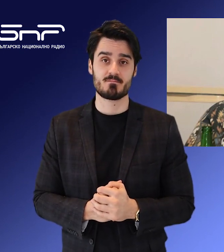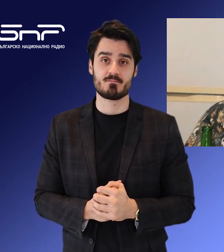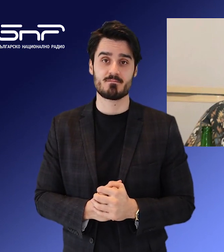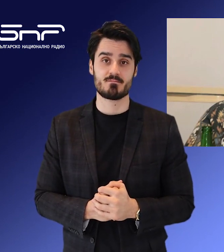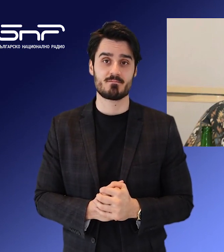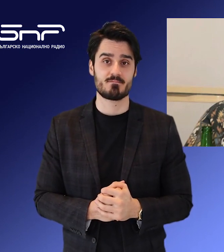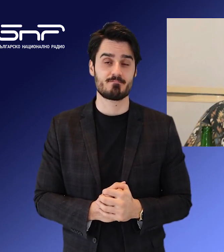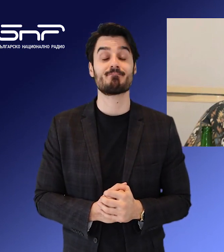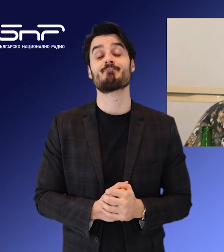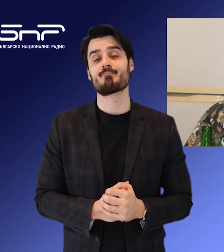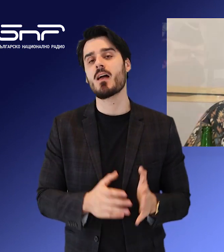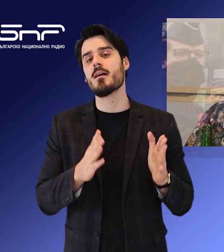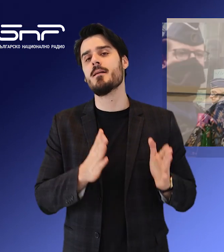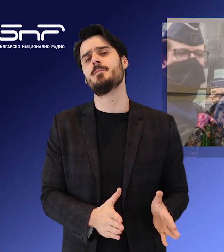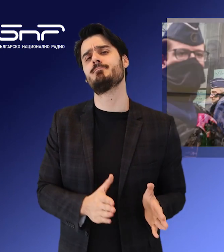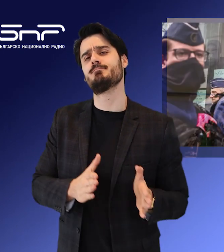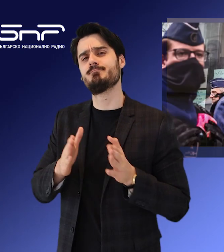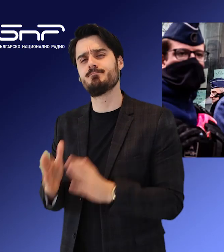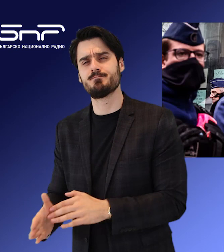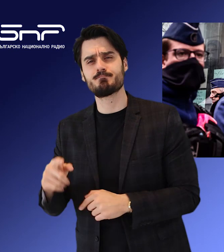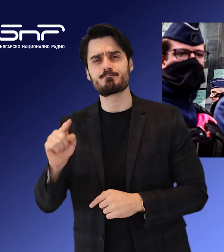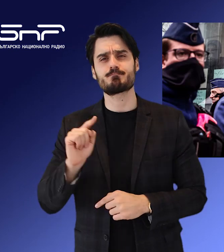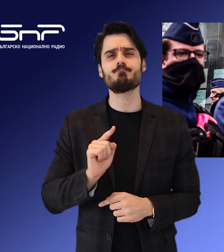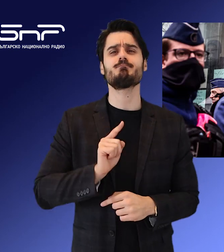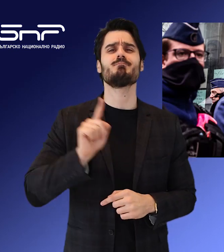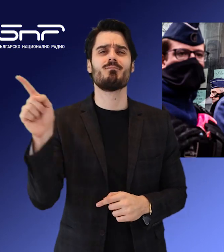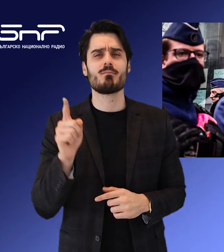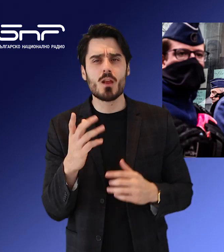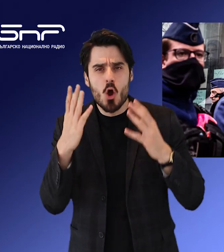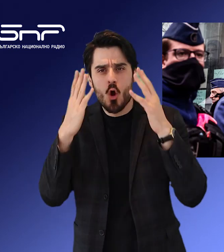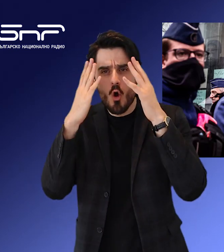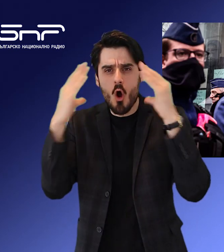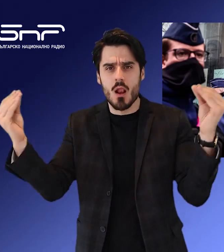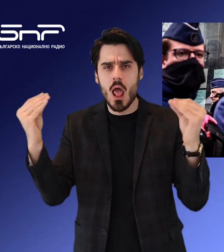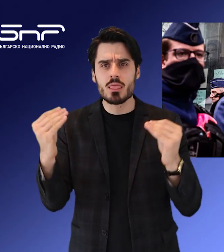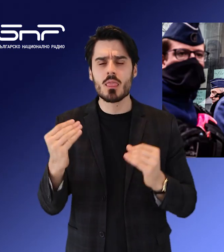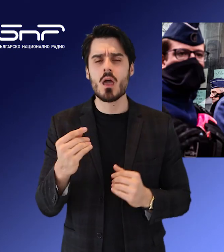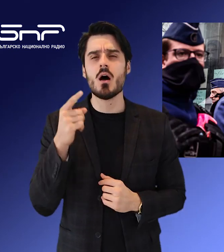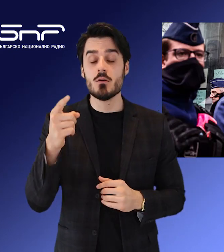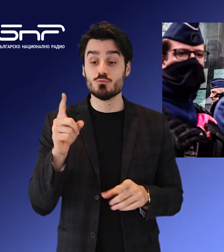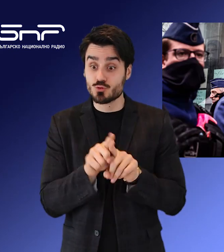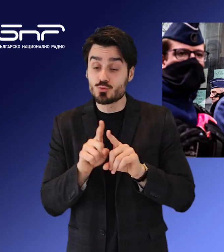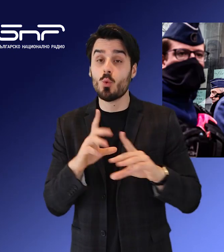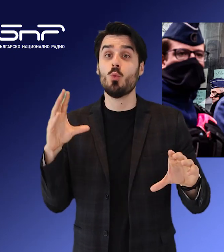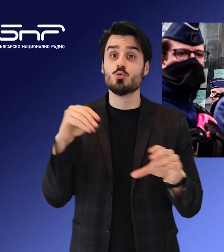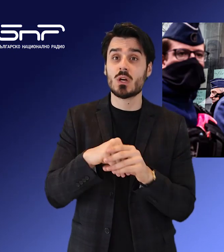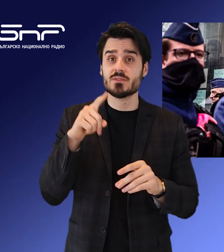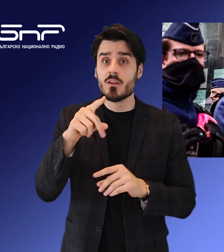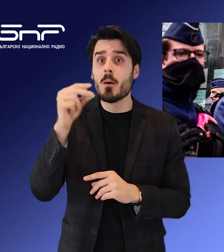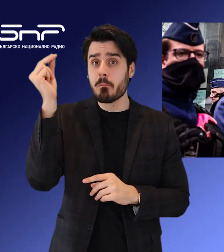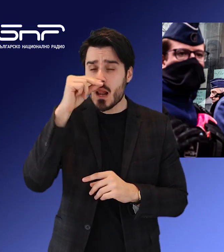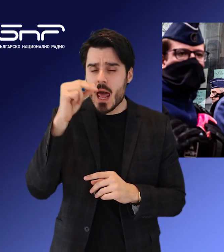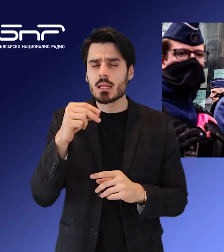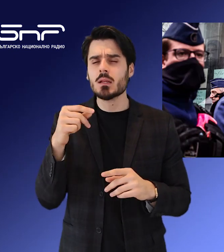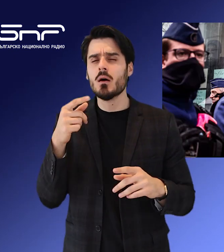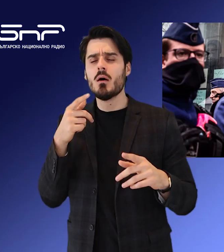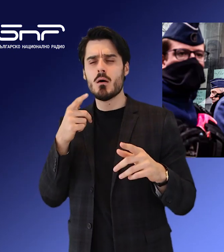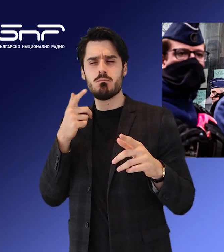която вече не е назначена. Терористичните групи, сред които е българина Сергей Радков, са възнамерявали да